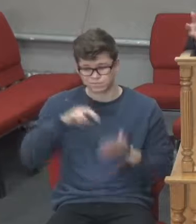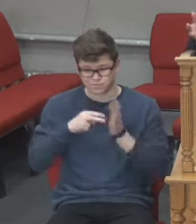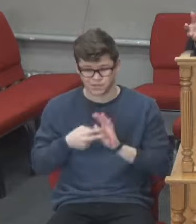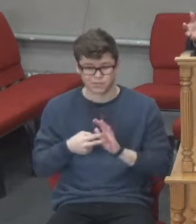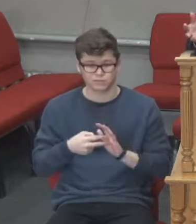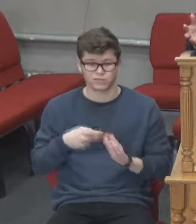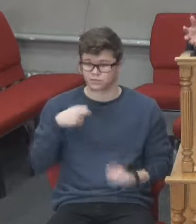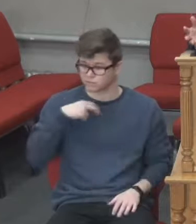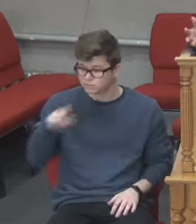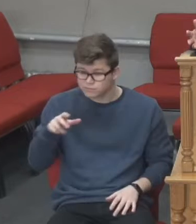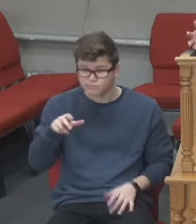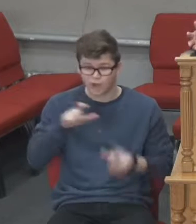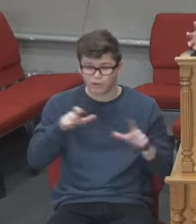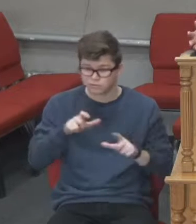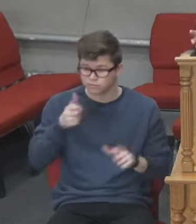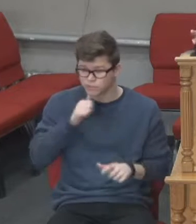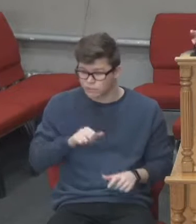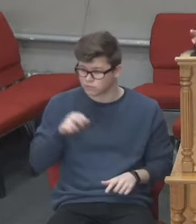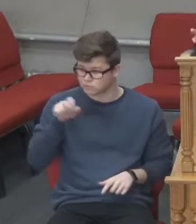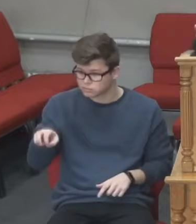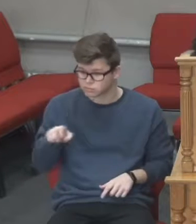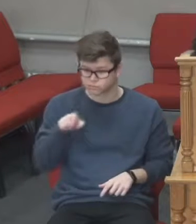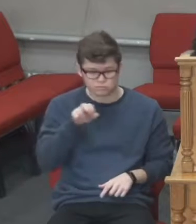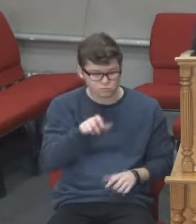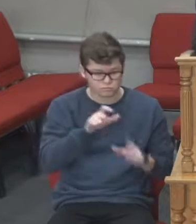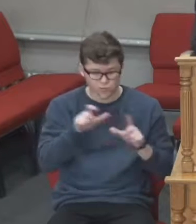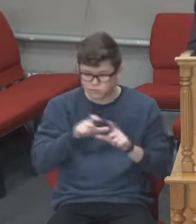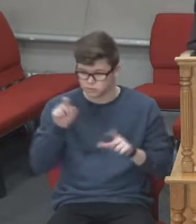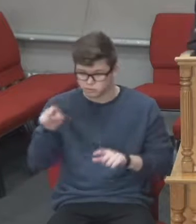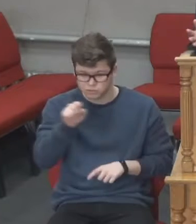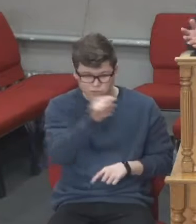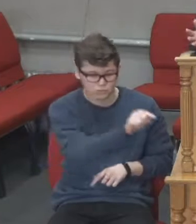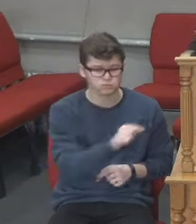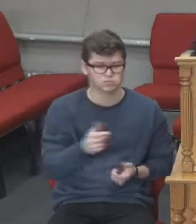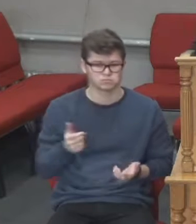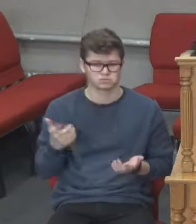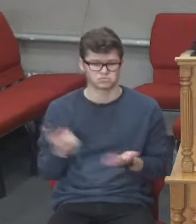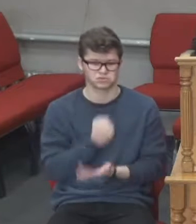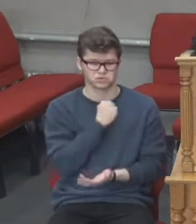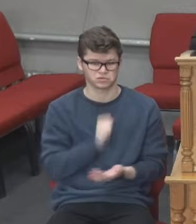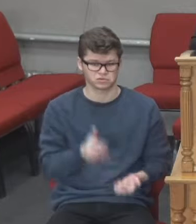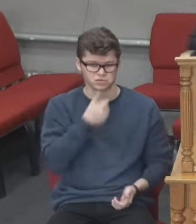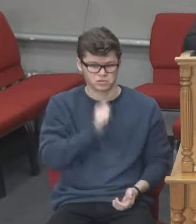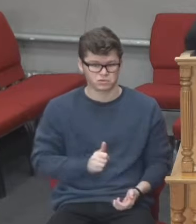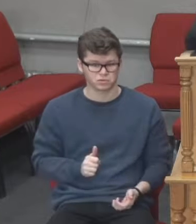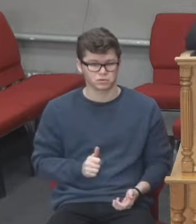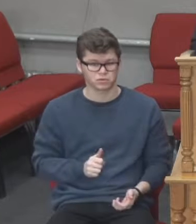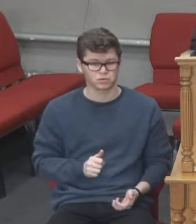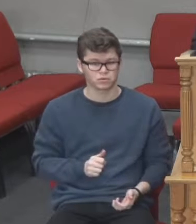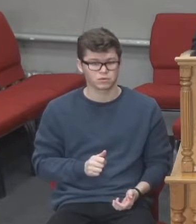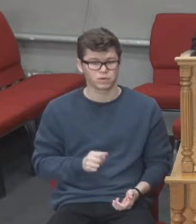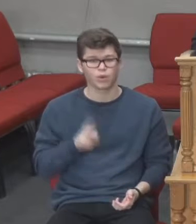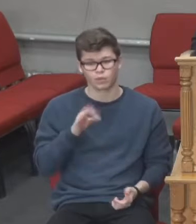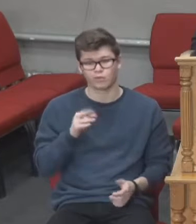Пішов я гороху купляти, а його немає. І ми обійшли, об'їхали декілька магазинів і так і не купили ми гороху. Але